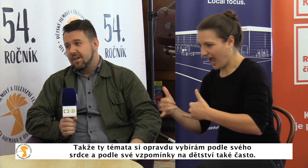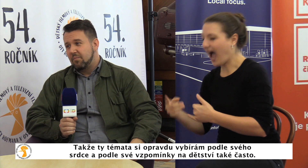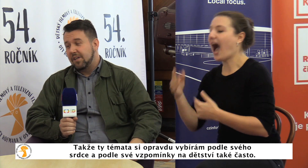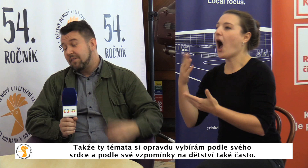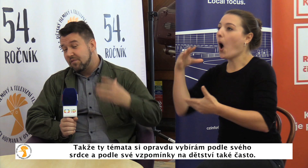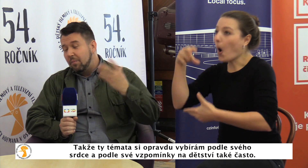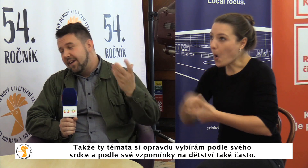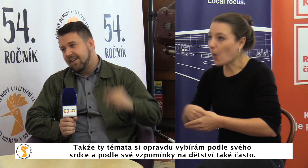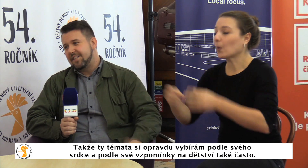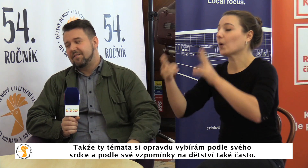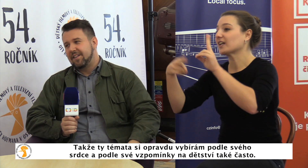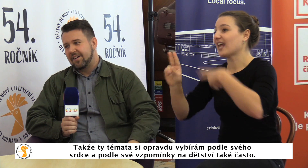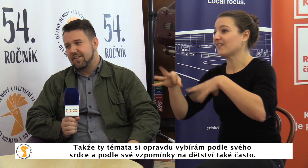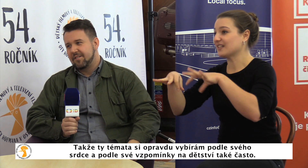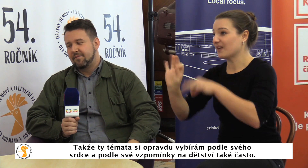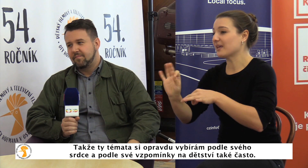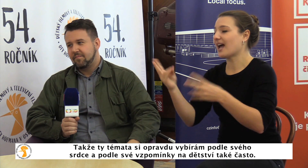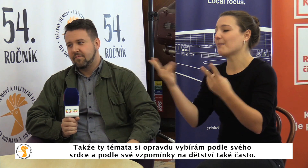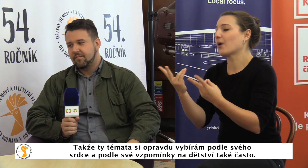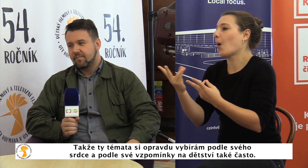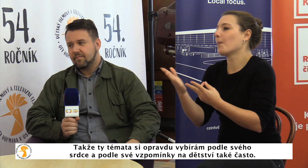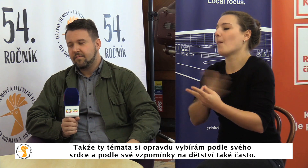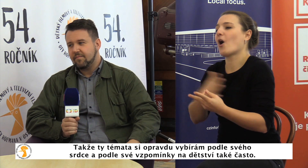své vzpomínky na dětství taky často.